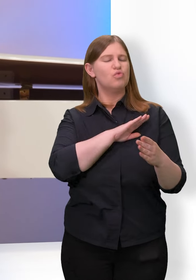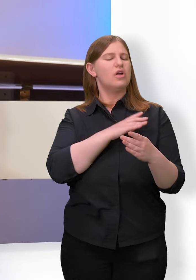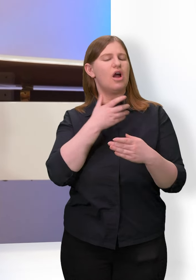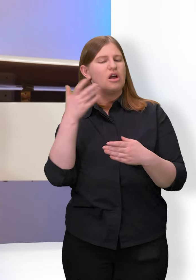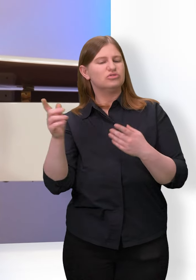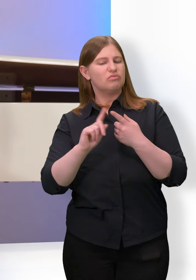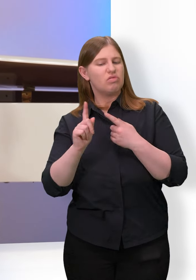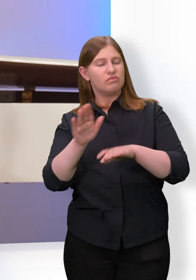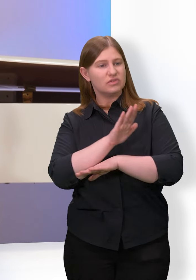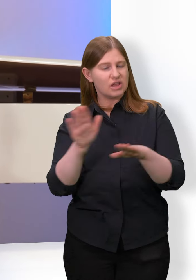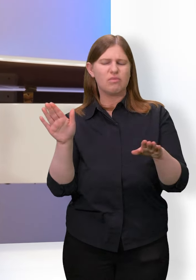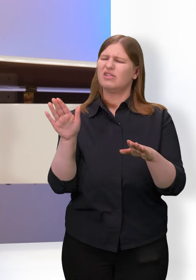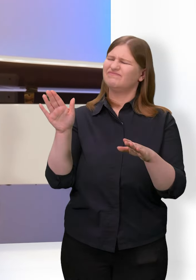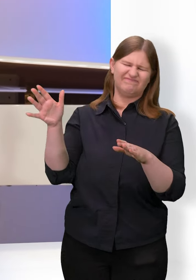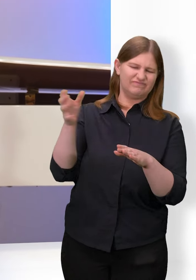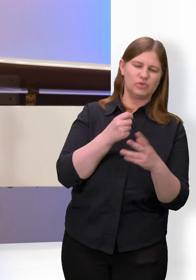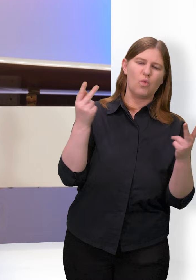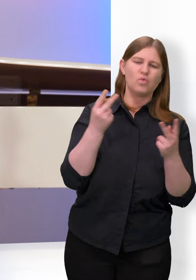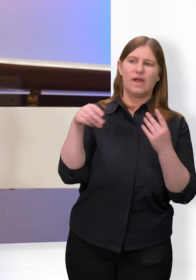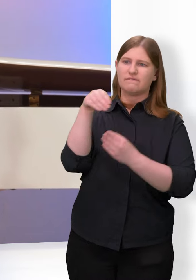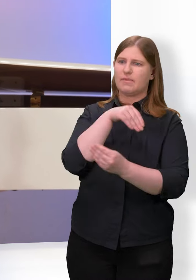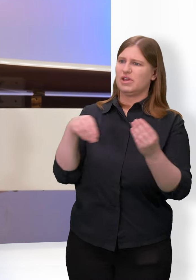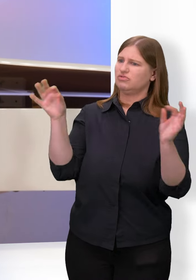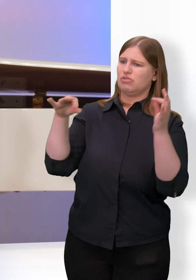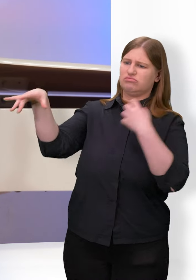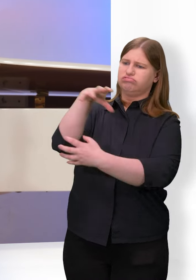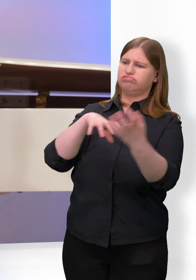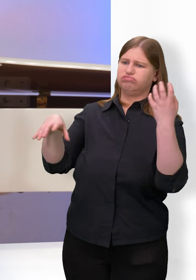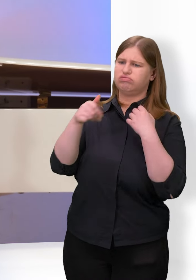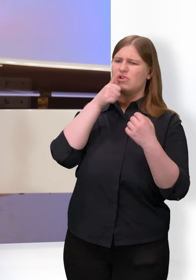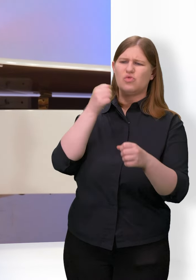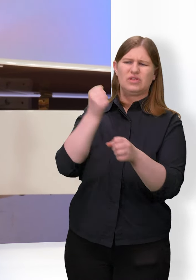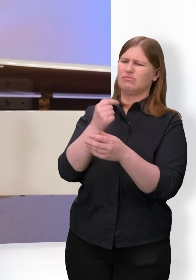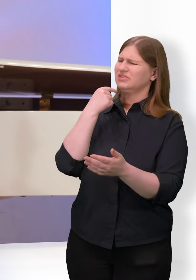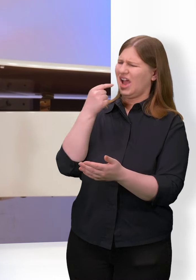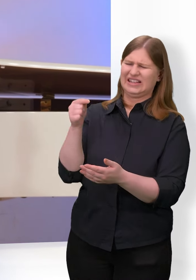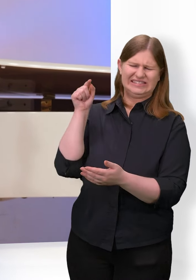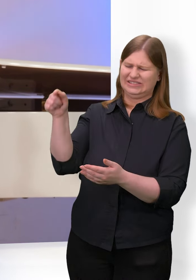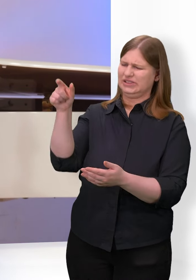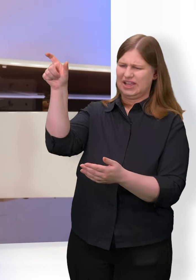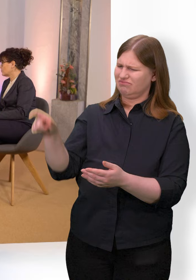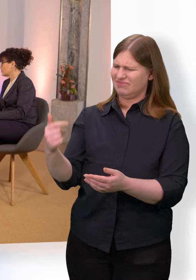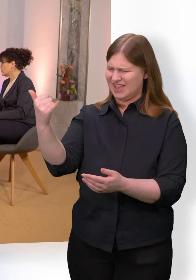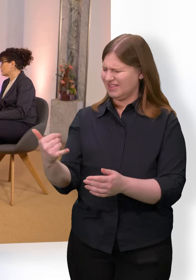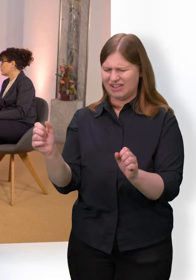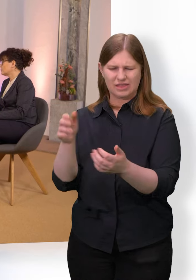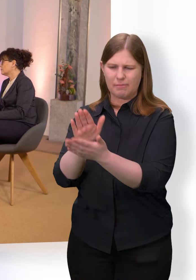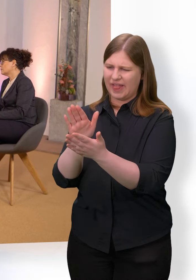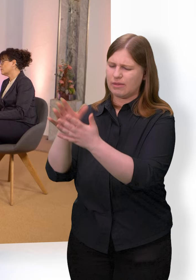eventuell vom Jugendamt aus einer Familie herausgenommen werden, fremdunter gebracht werden. Wir haben manchmal Kinder,